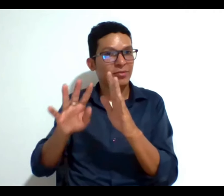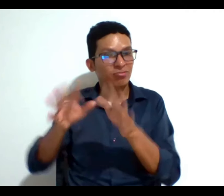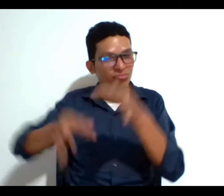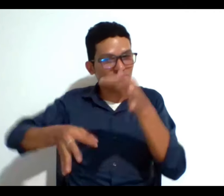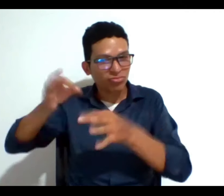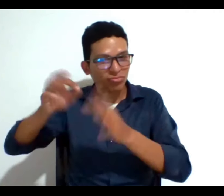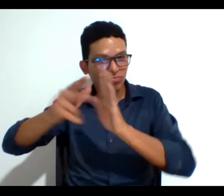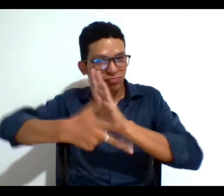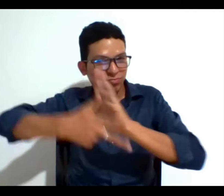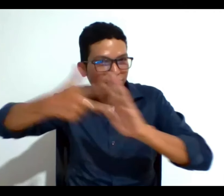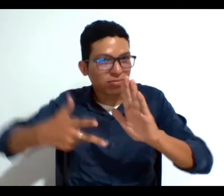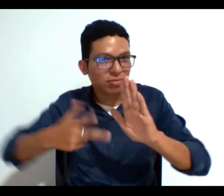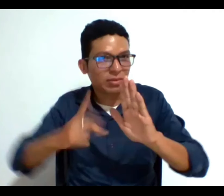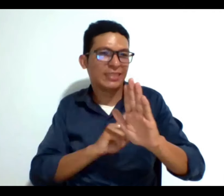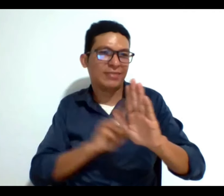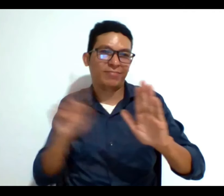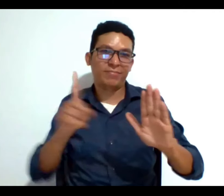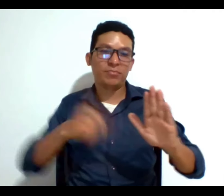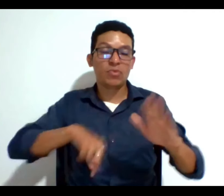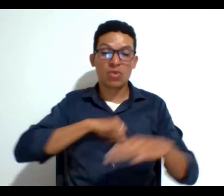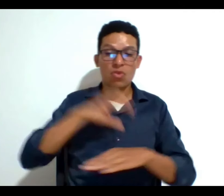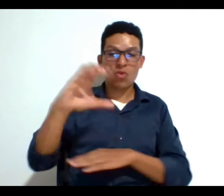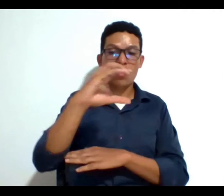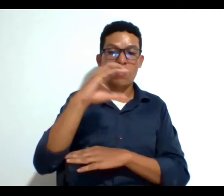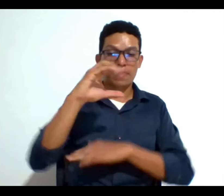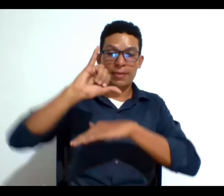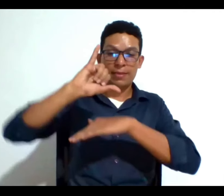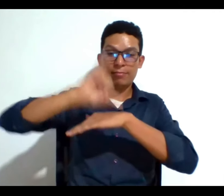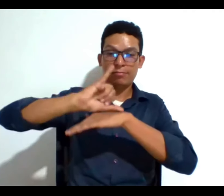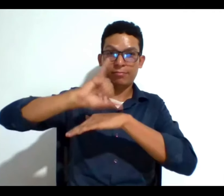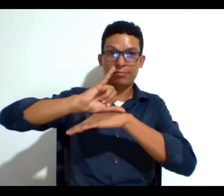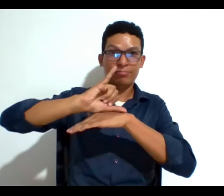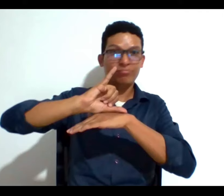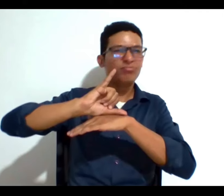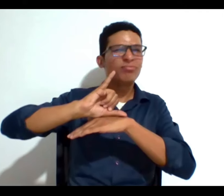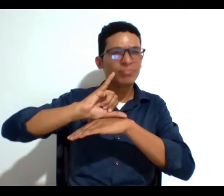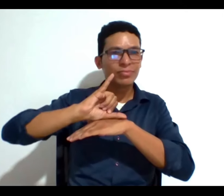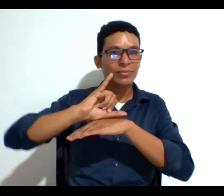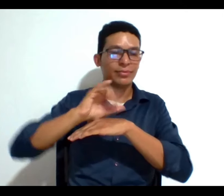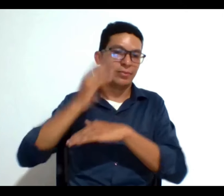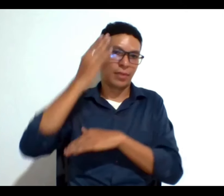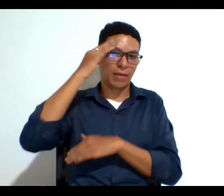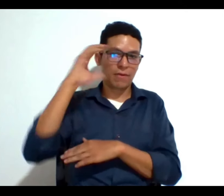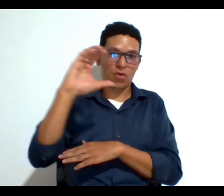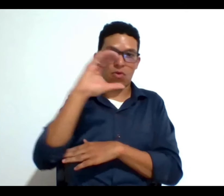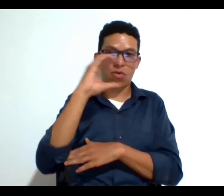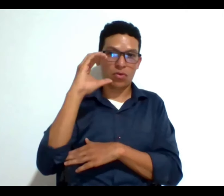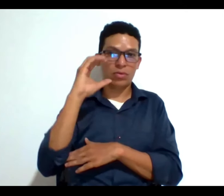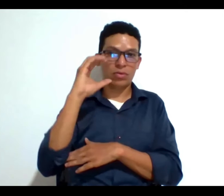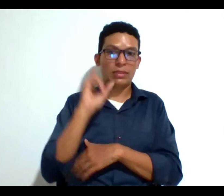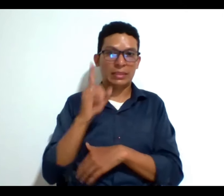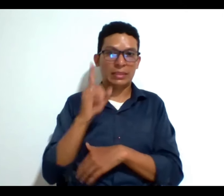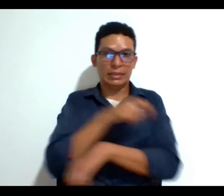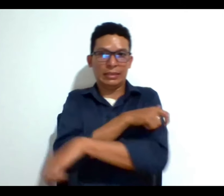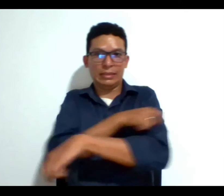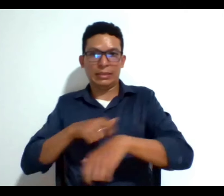creado como país una institucionalidad que en el caso colombiano son los comités